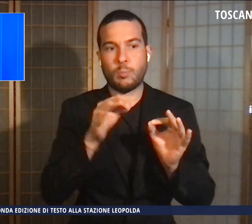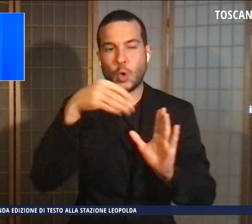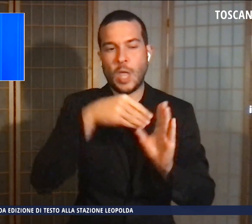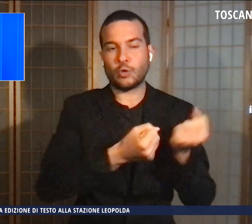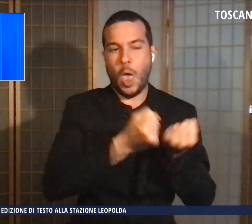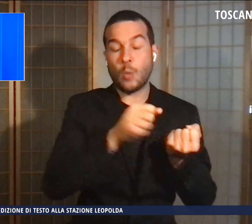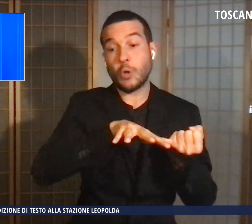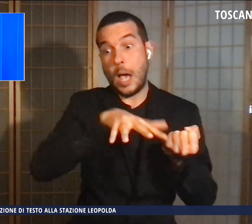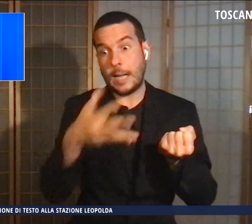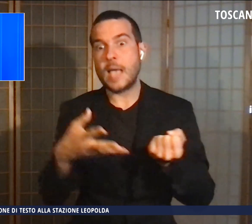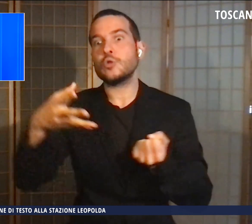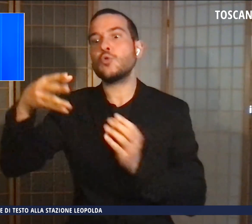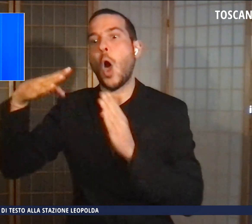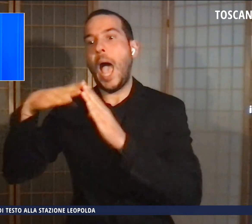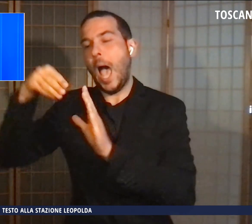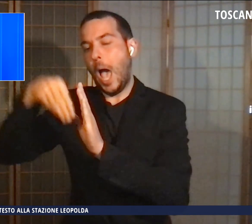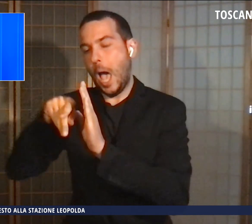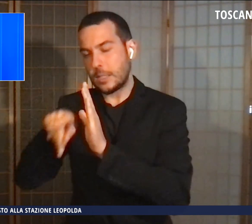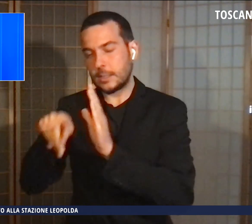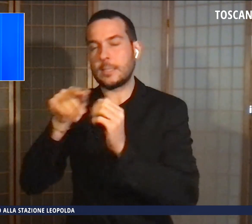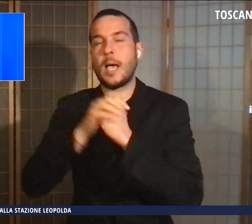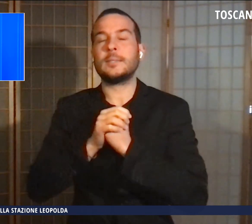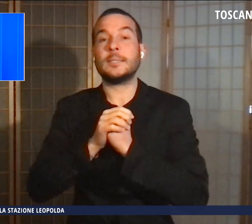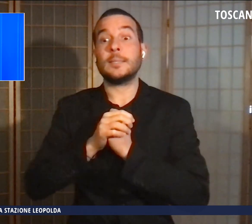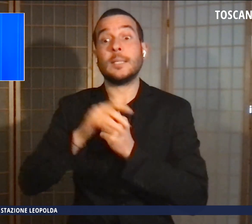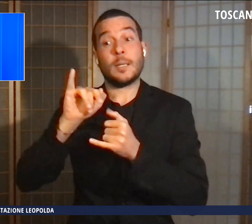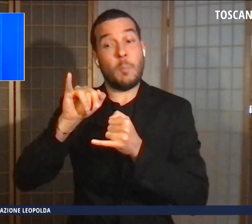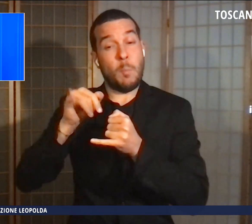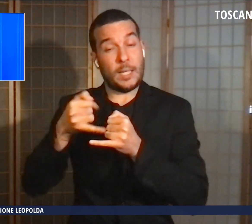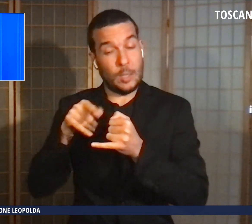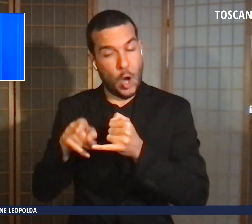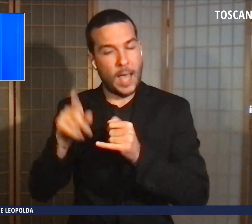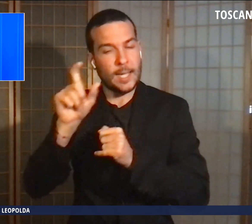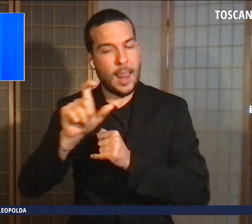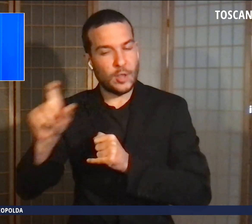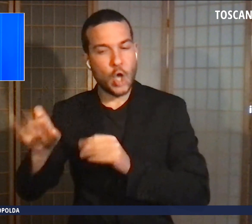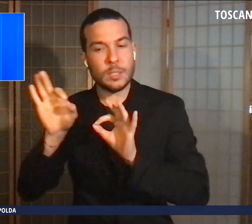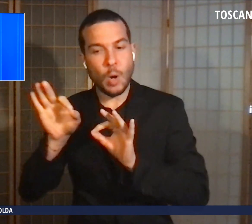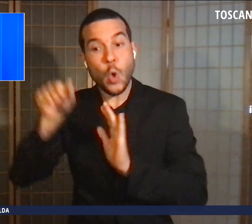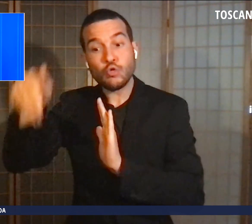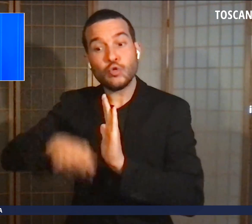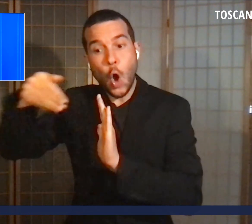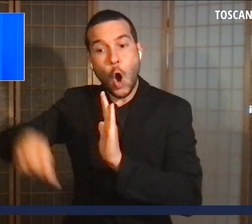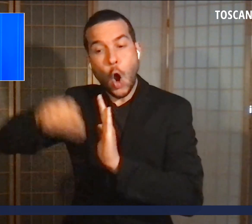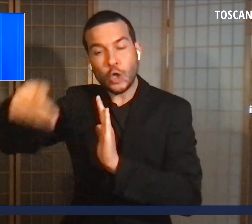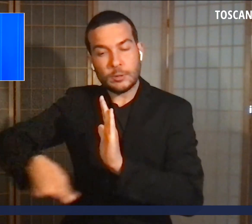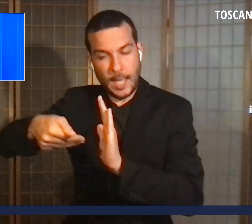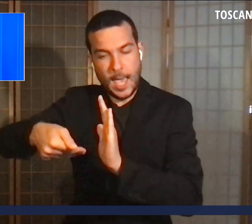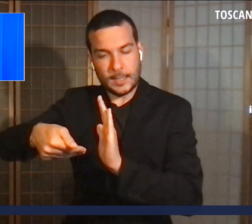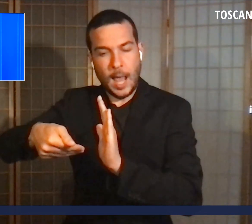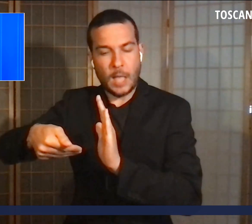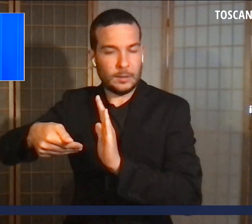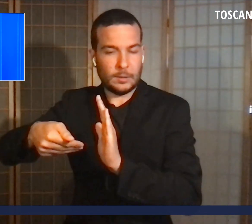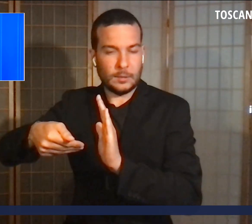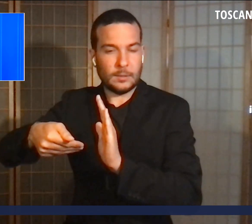sua abitazione in particolare. Le dosi venivano sotterrate in un appezzamento di terreno sul resto dell